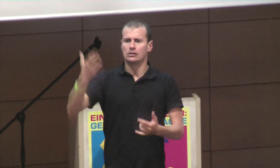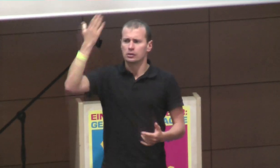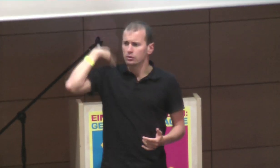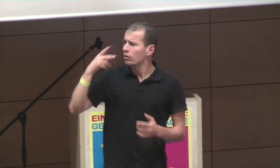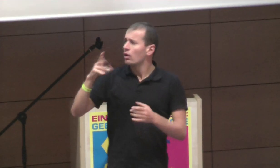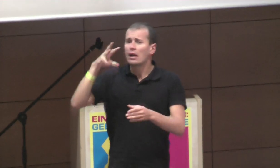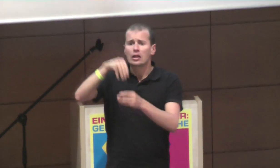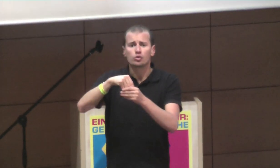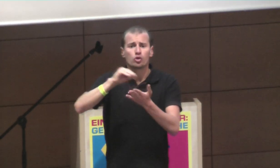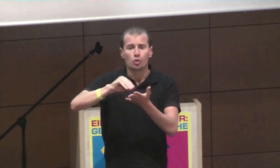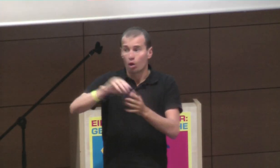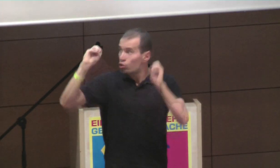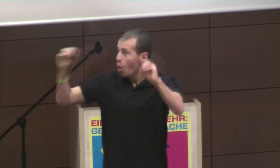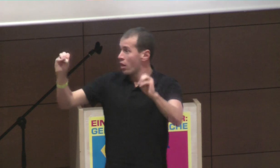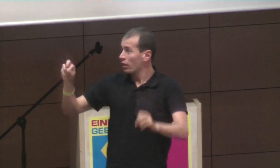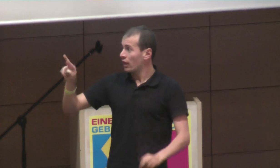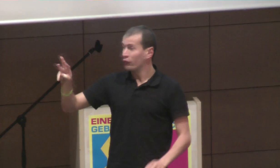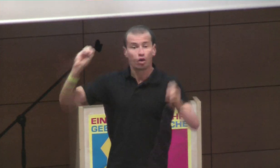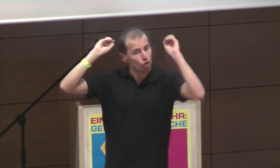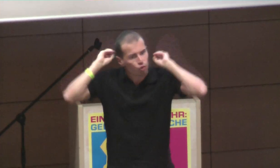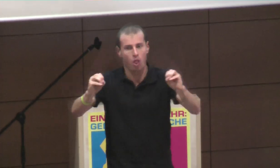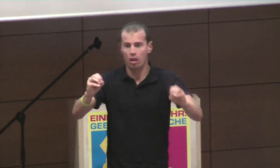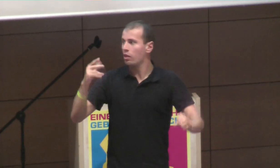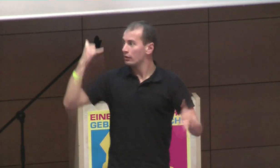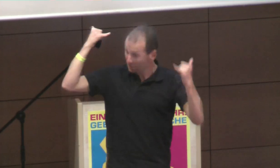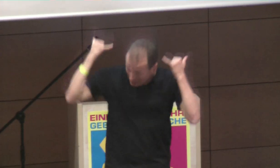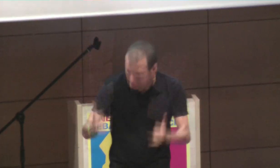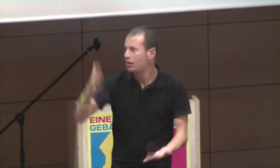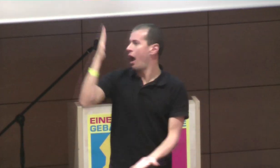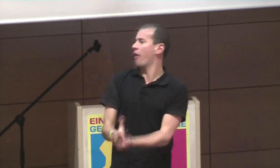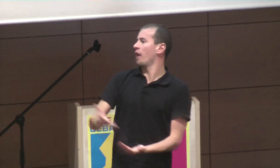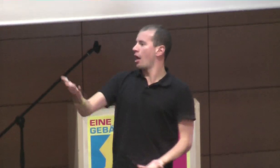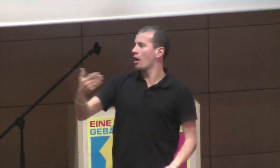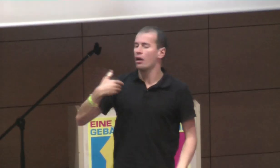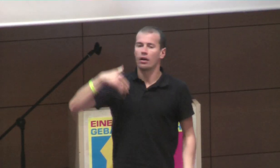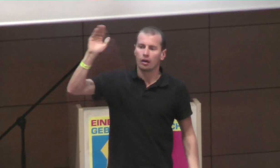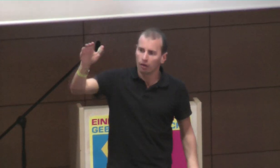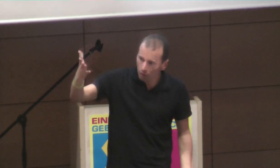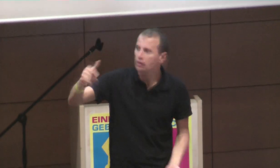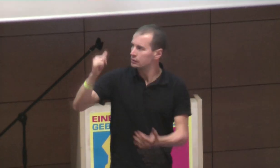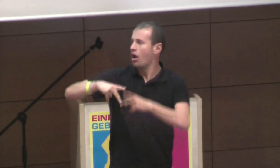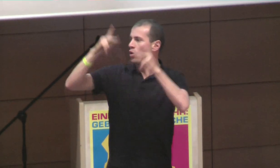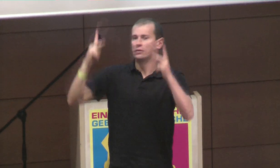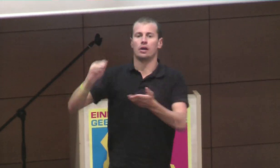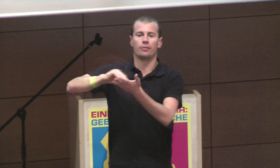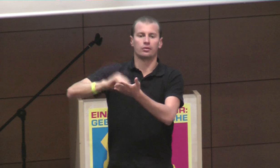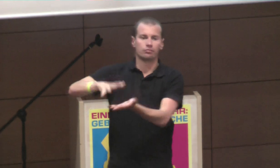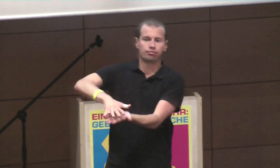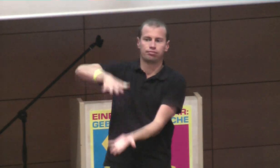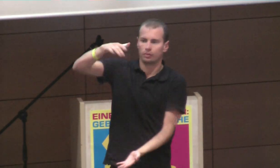mal den, ähm, ja, den Dominumstein los kriegen, und, ähm, für so viel da aktiv zu werden, und in Rheinland